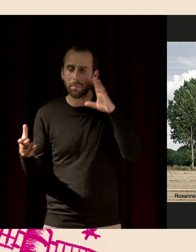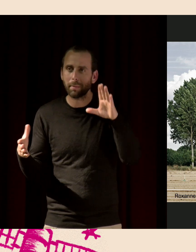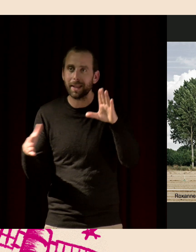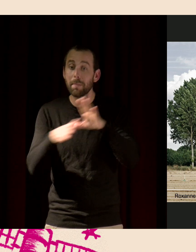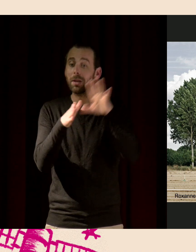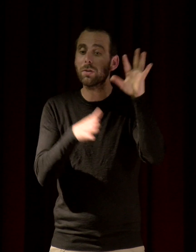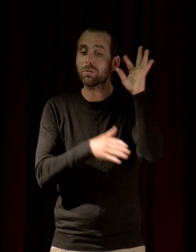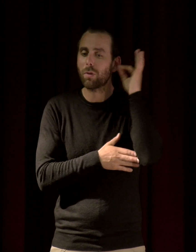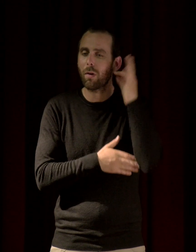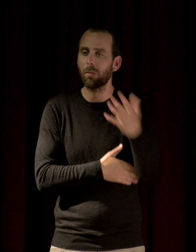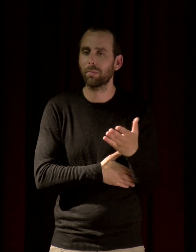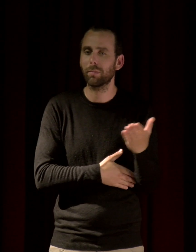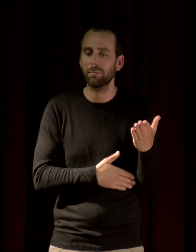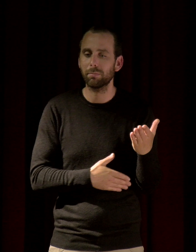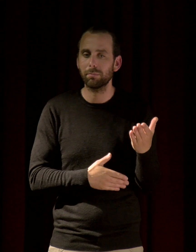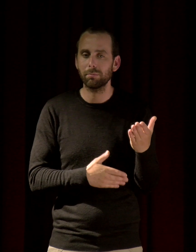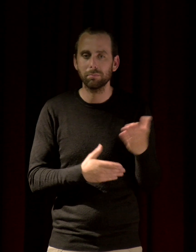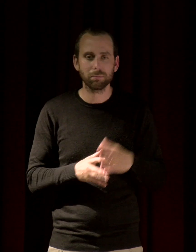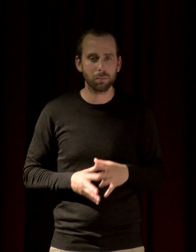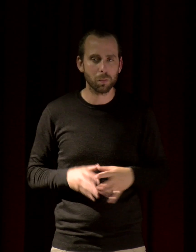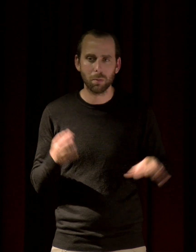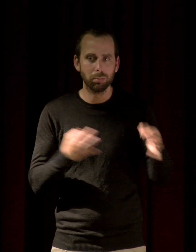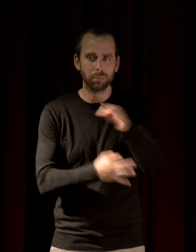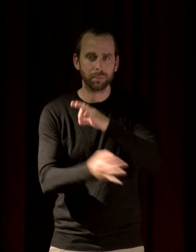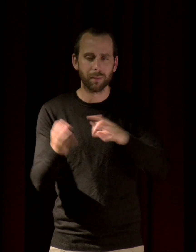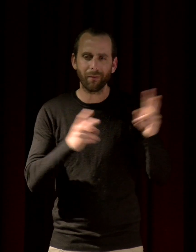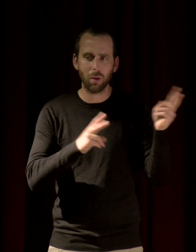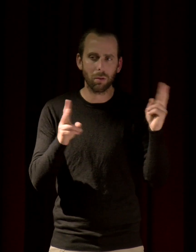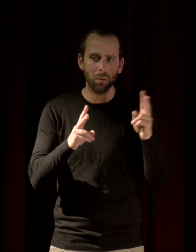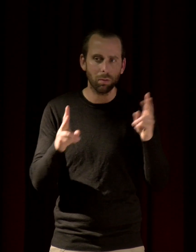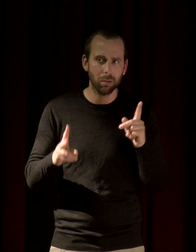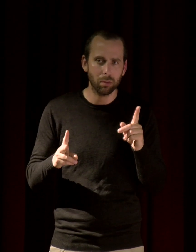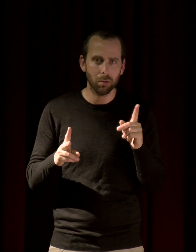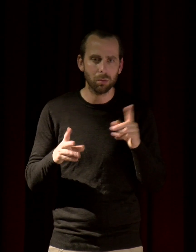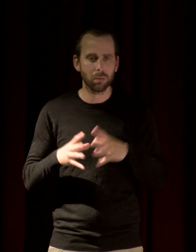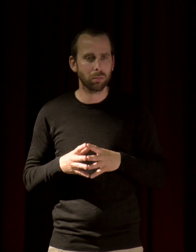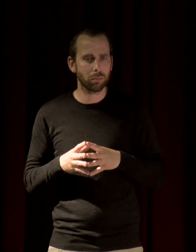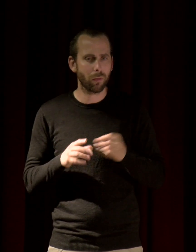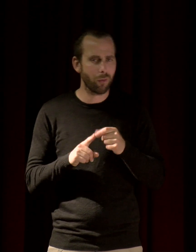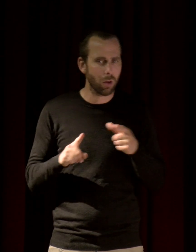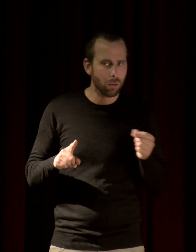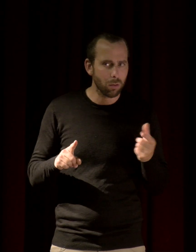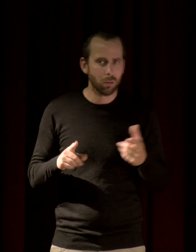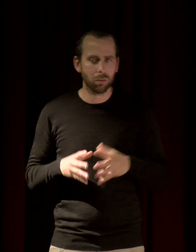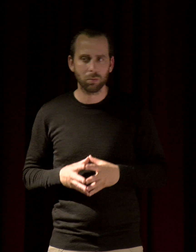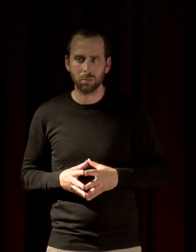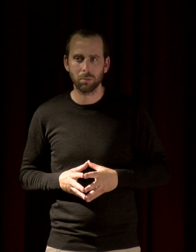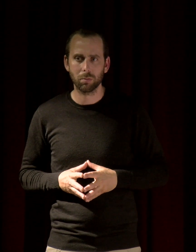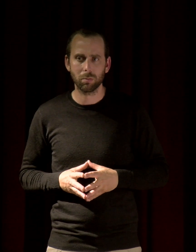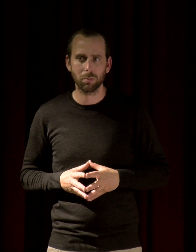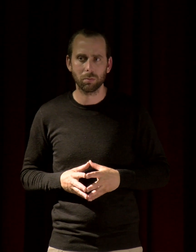sonore de cette photo, finalement ? Du vent ? Des feuilles ?